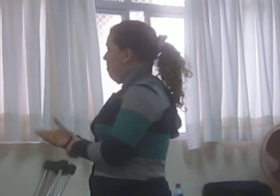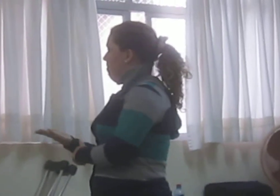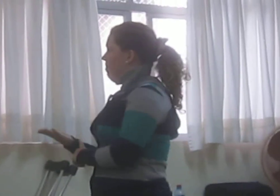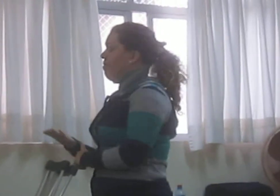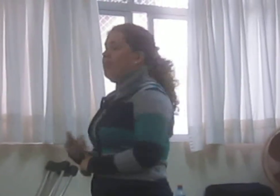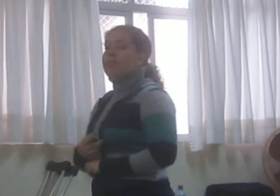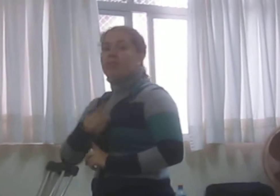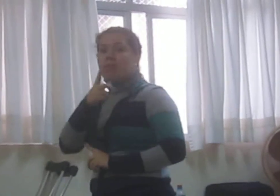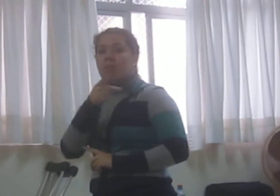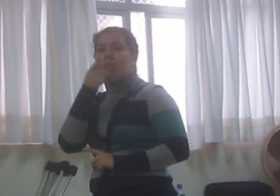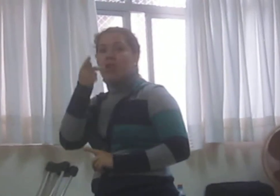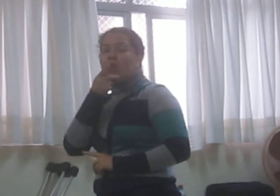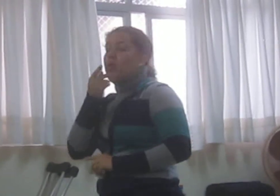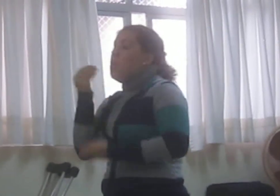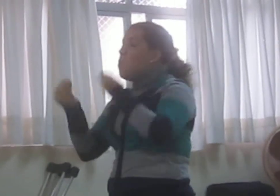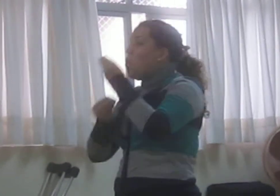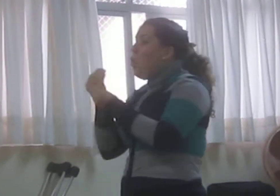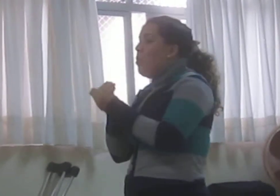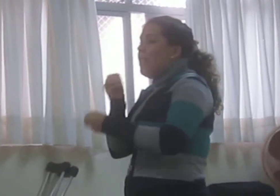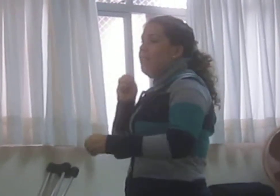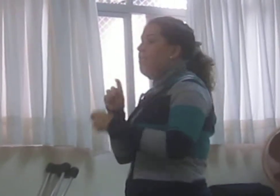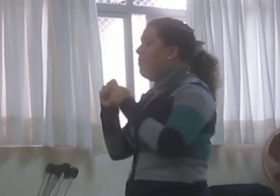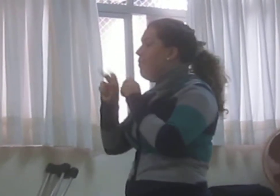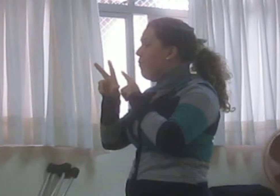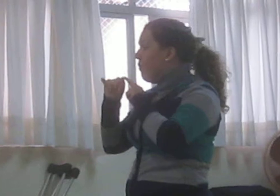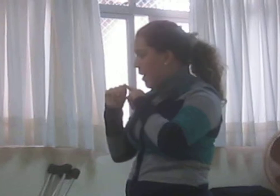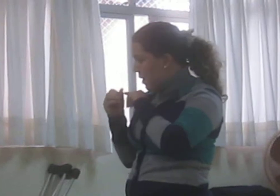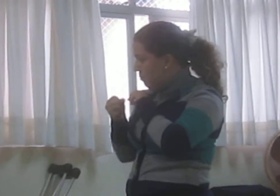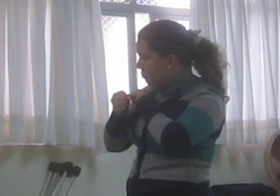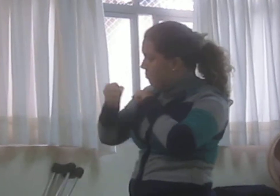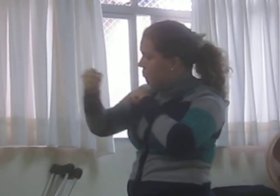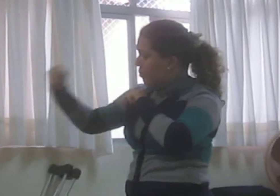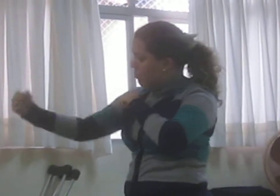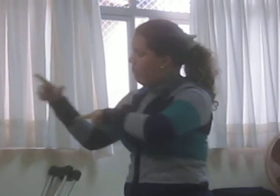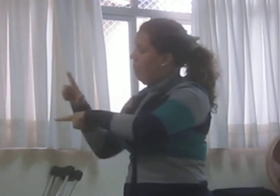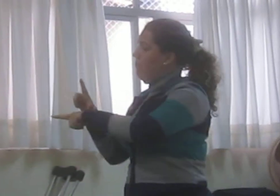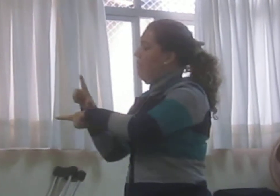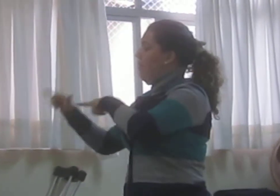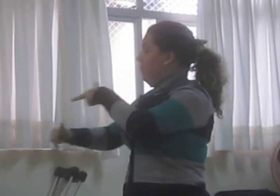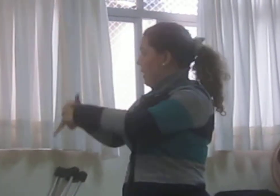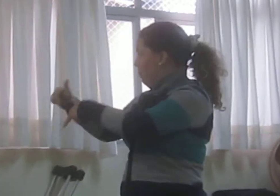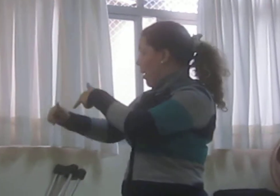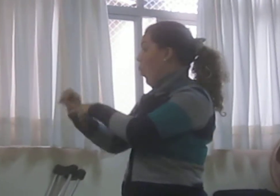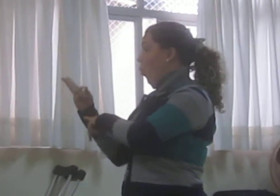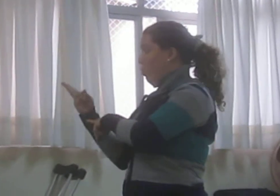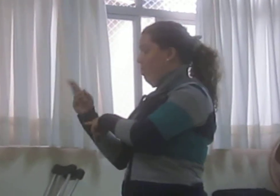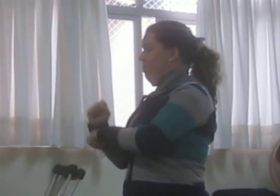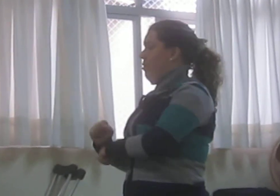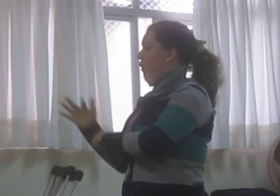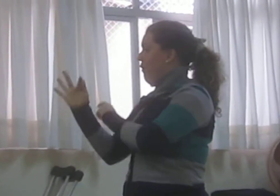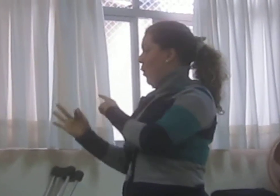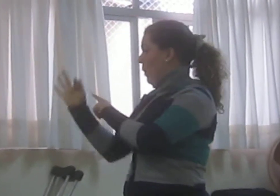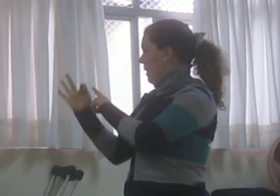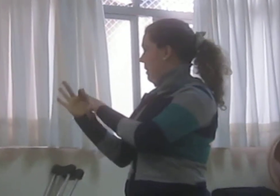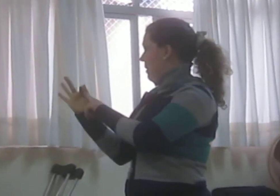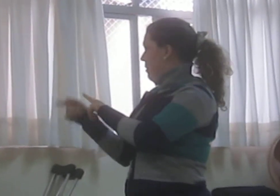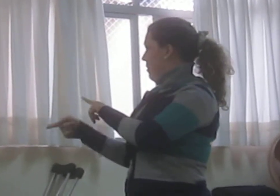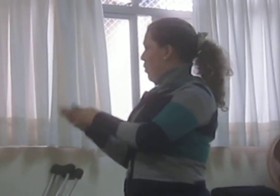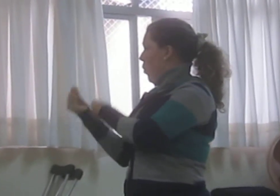vai na faculdade, mais ou menos quantos surdos que conseguiram entrar na faculdade? estão na faculdade, nós temos surdos